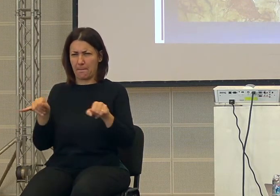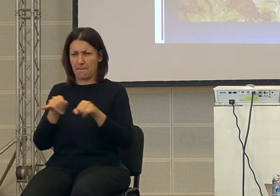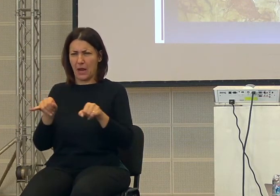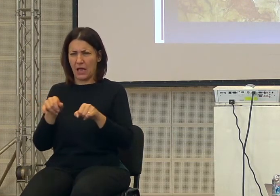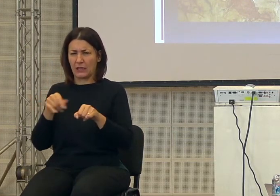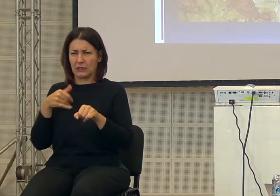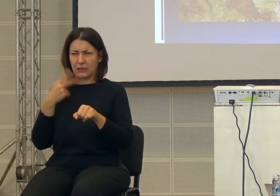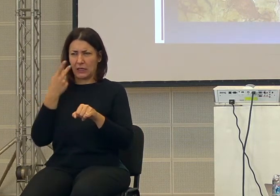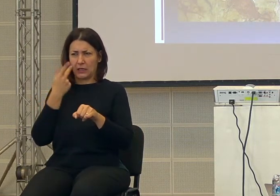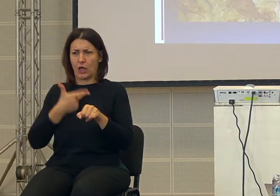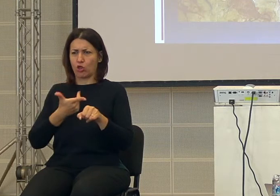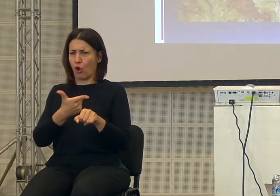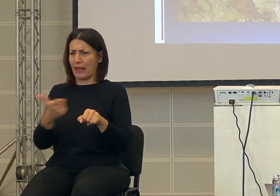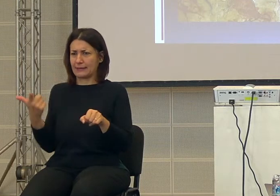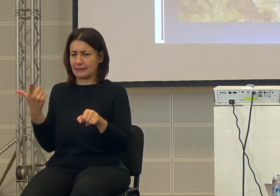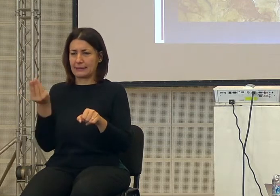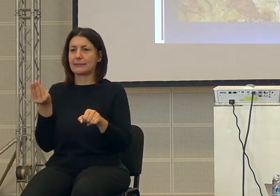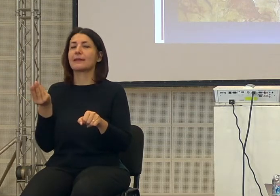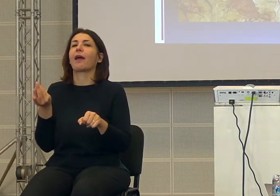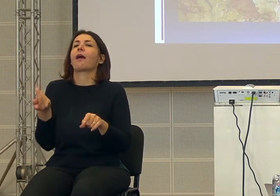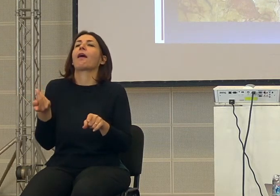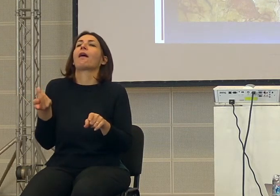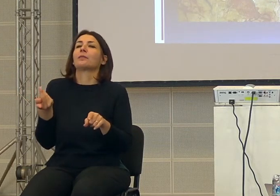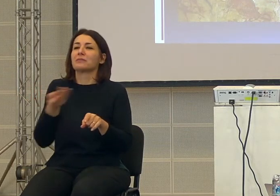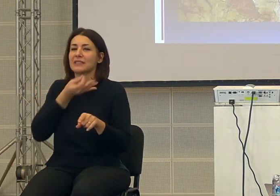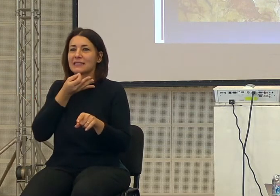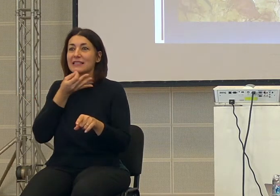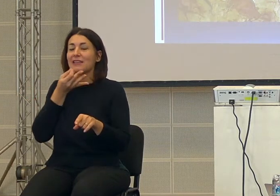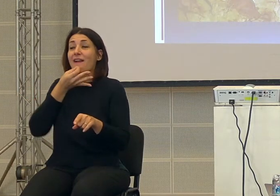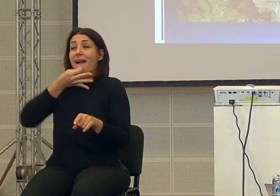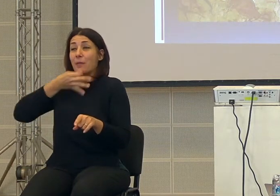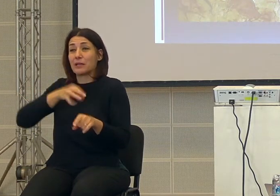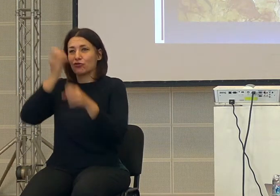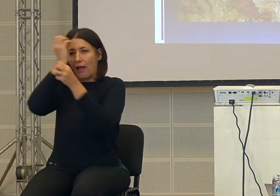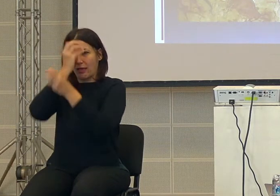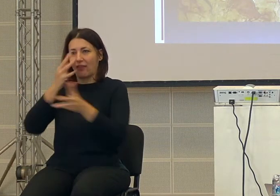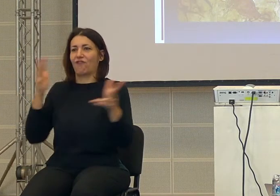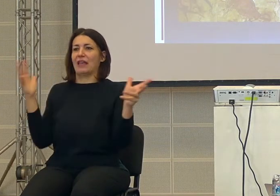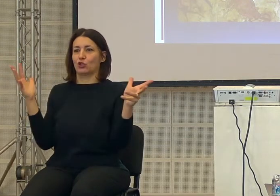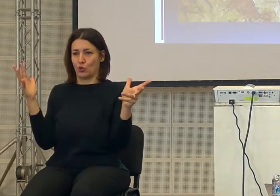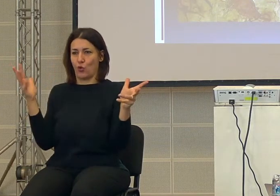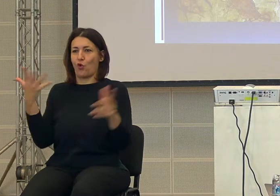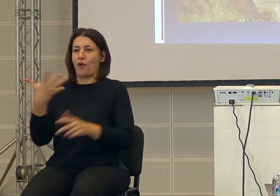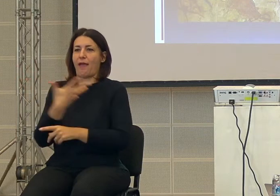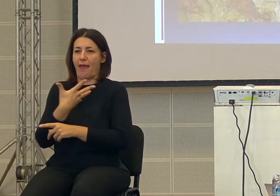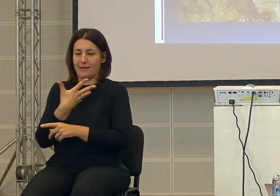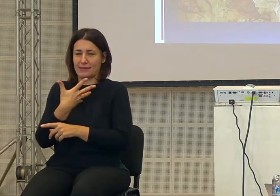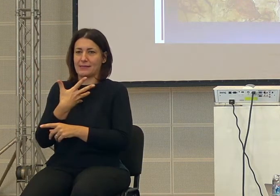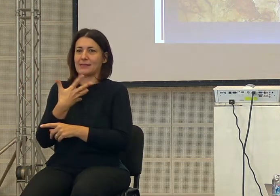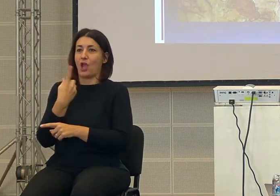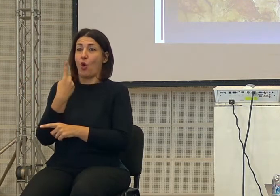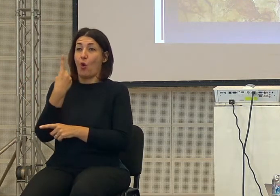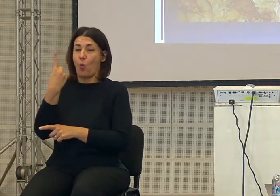esista, anzi non esiste. Eppure la capacità di inventarsi che esiste una